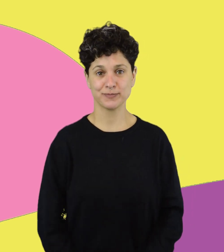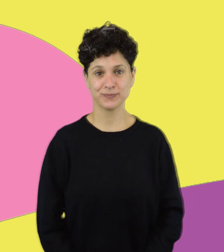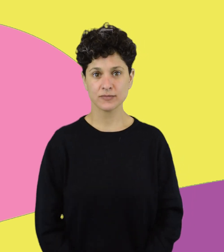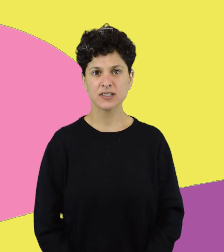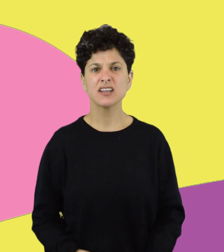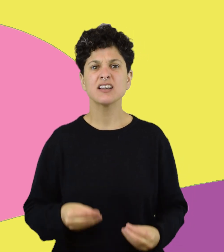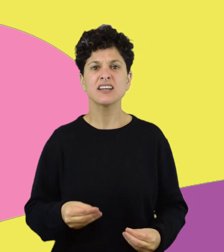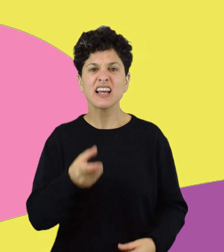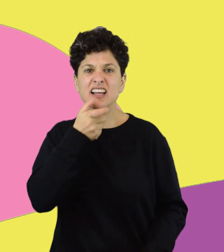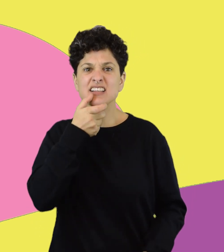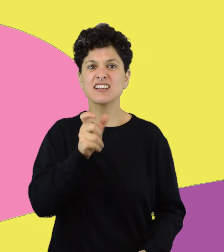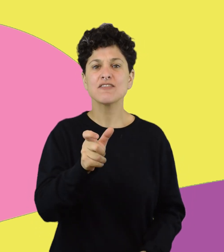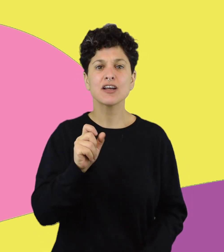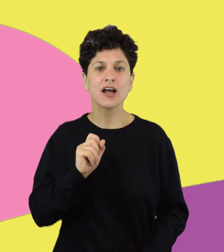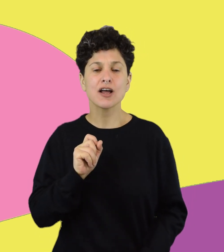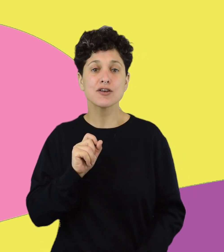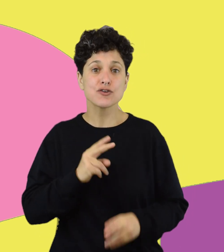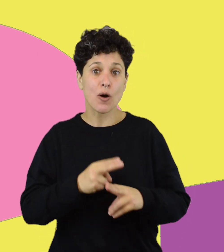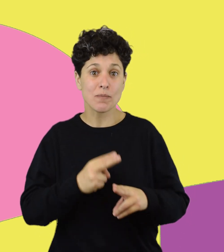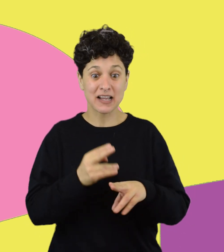¿Cuál es el significado de la sigla de su nombre?